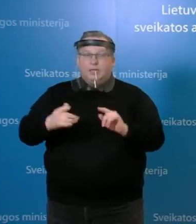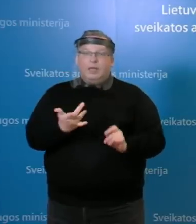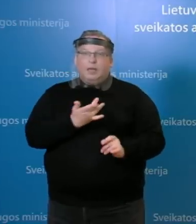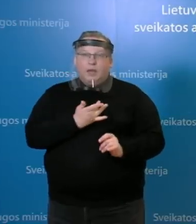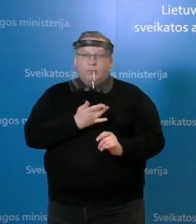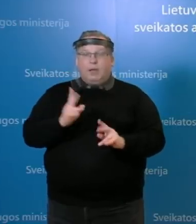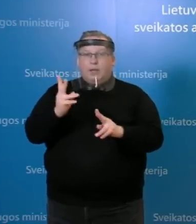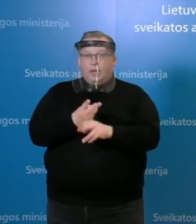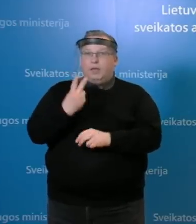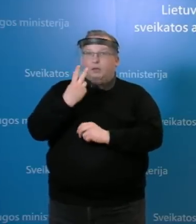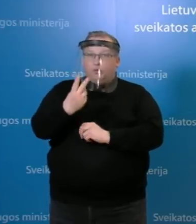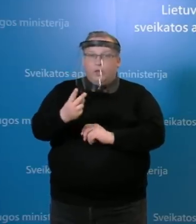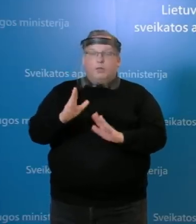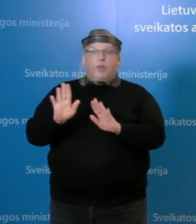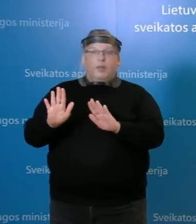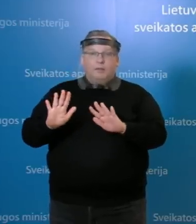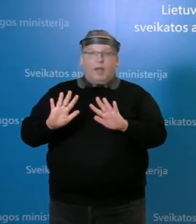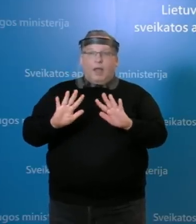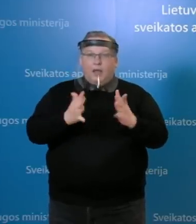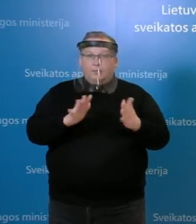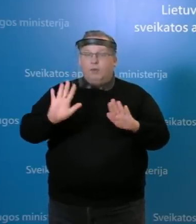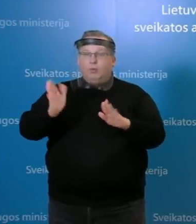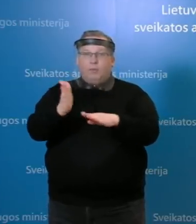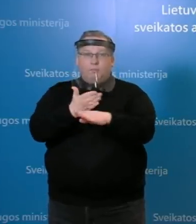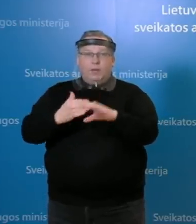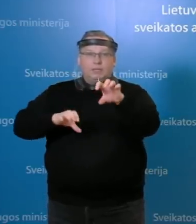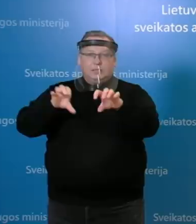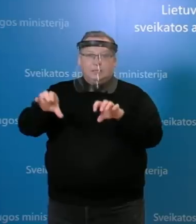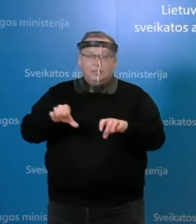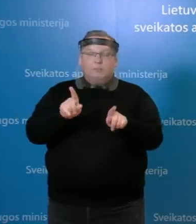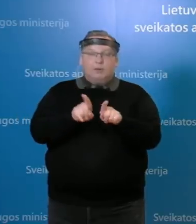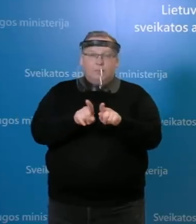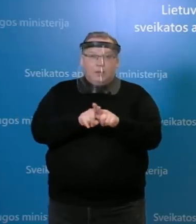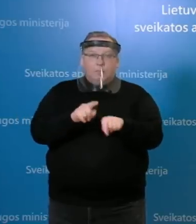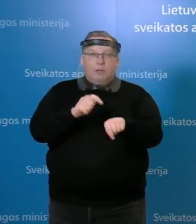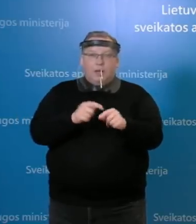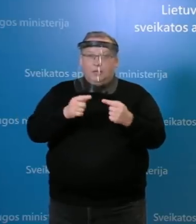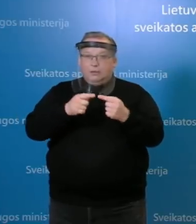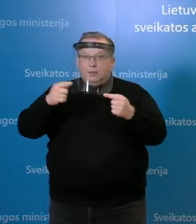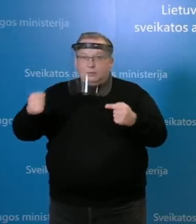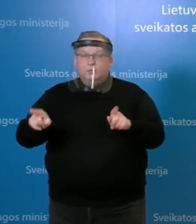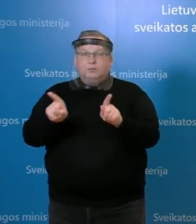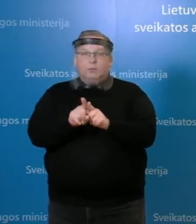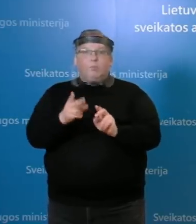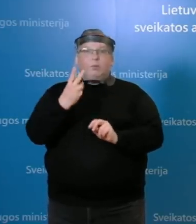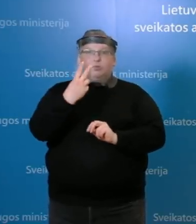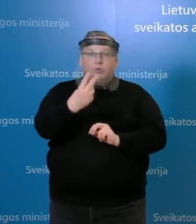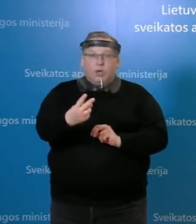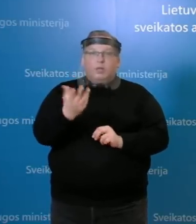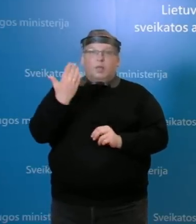vertinti epideminę kreivę, tai yra atveju pasiskirstama pagal laiką. Taip pat pasižiūrėti, kiek yra